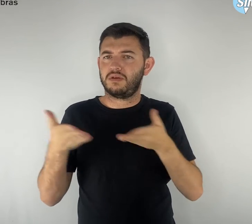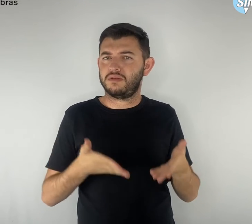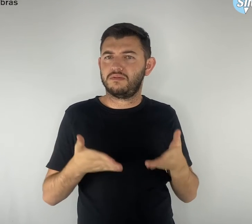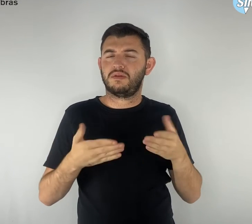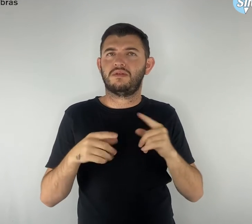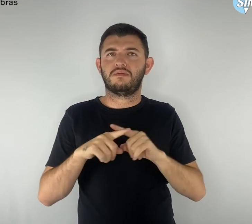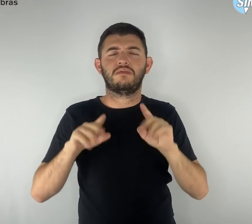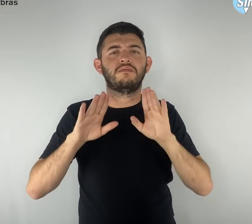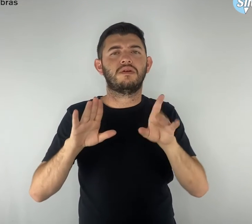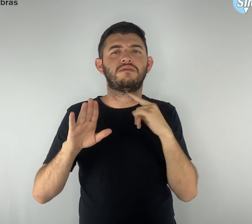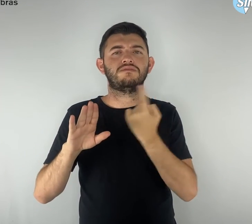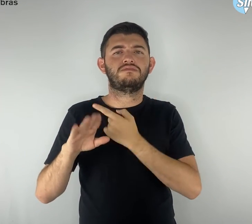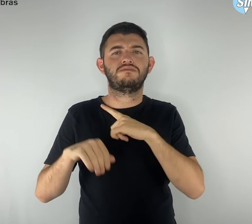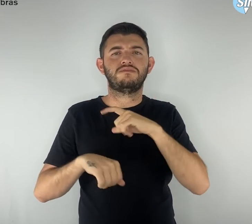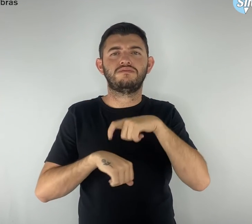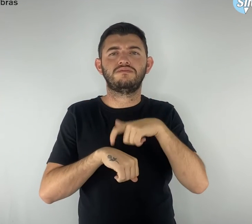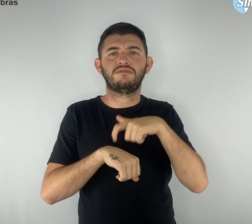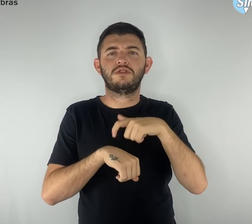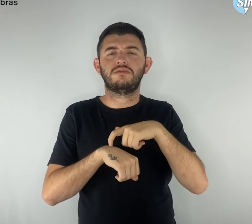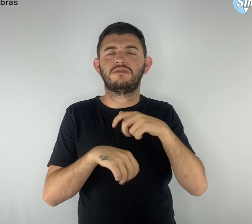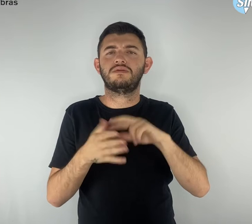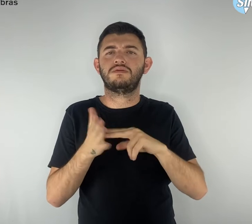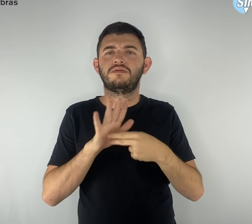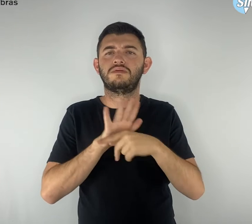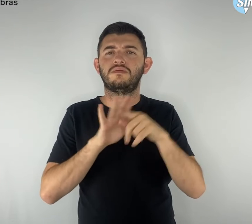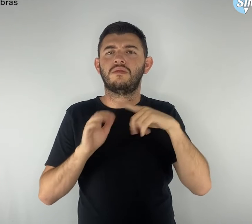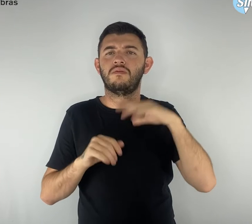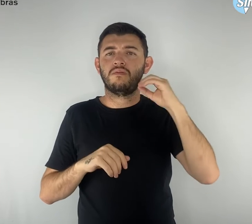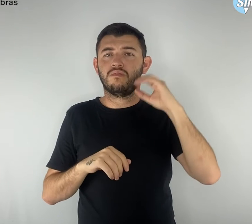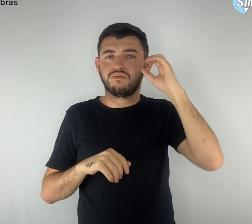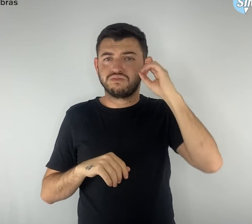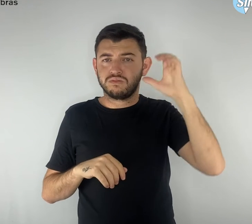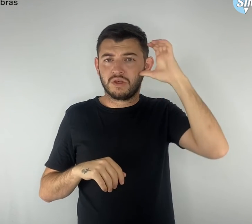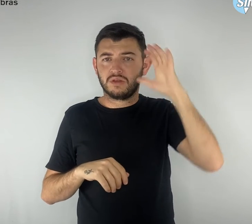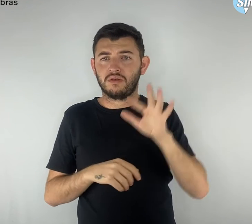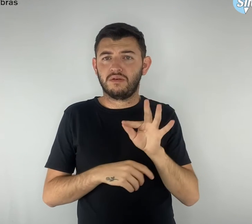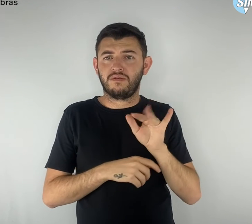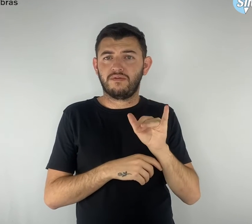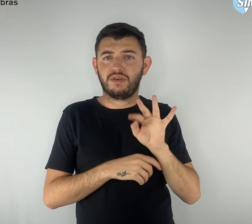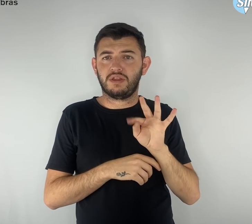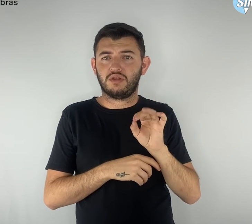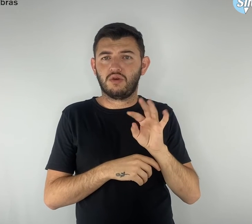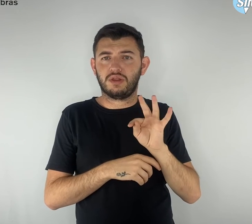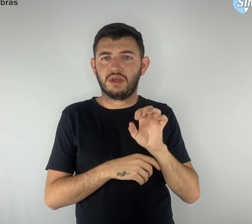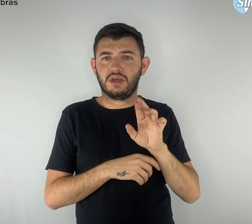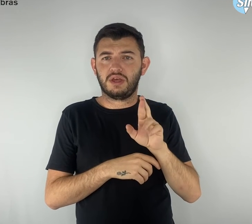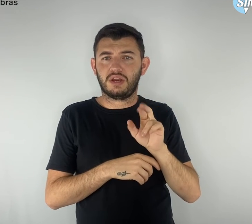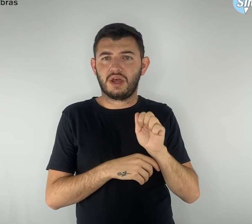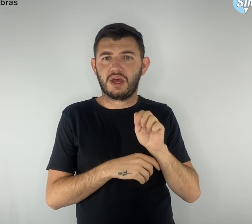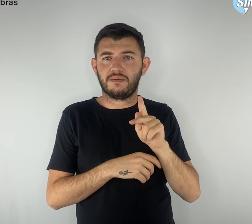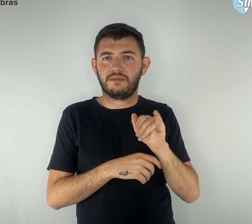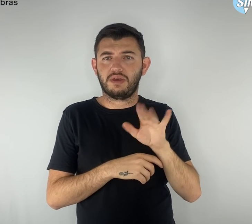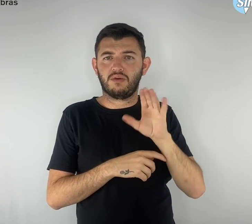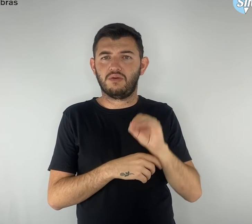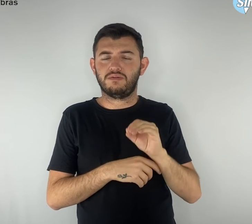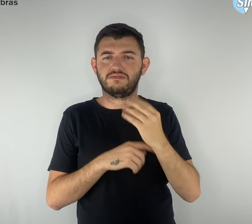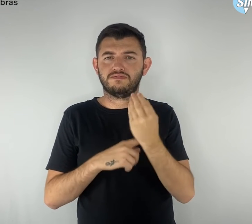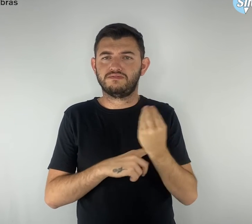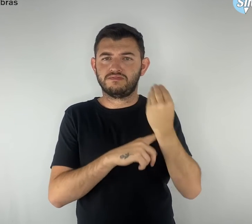teve um momento de conhecimento fitoterápico e de autocuidado, muito importante, de saúde